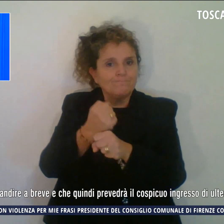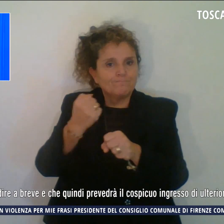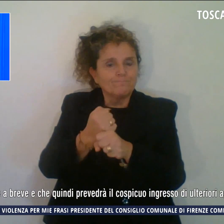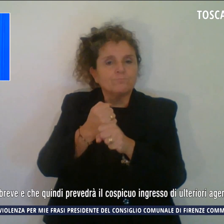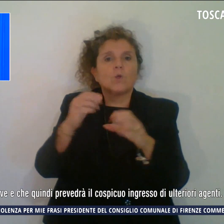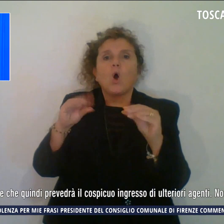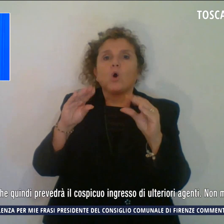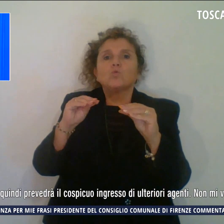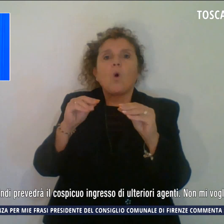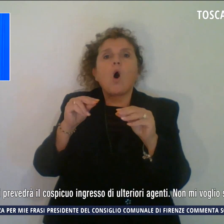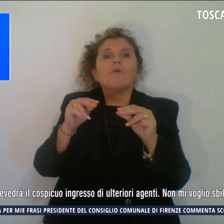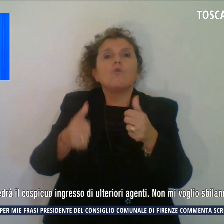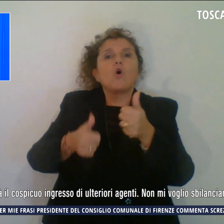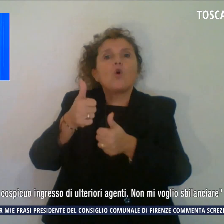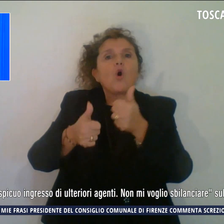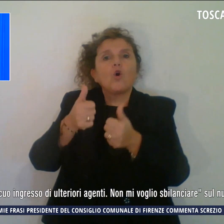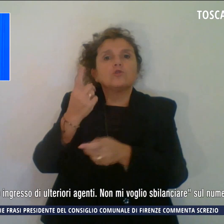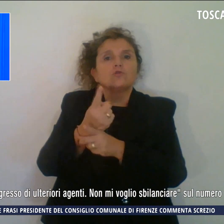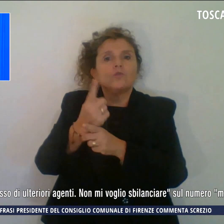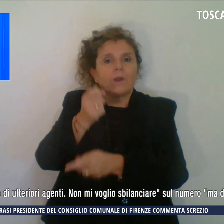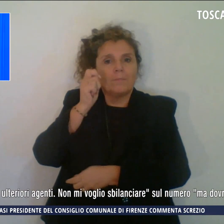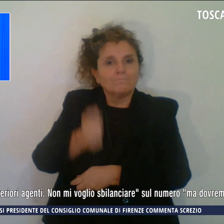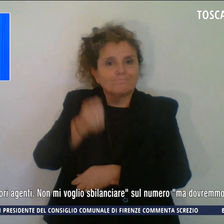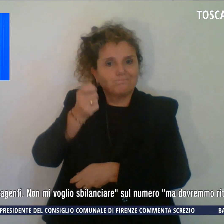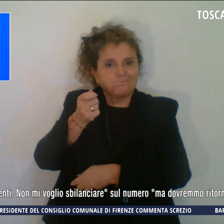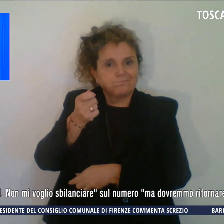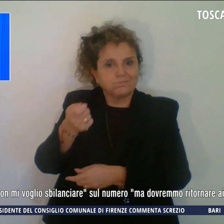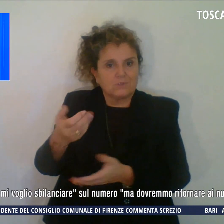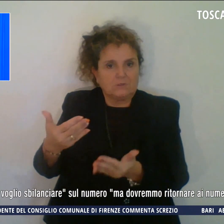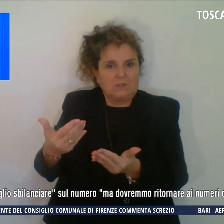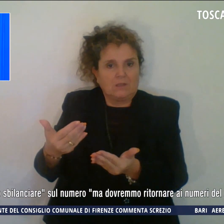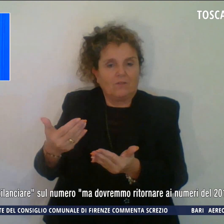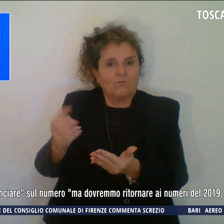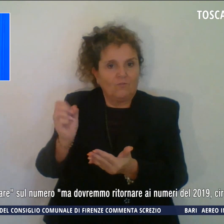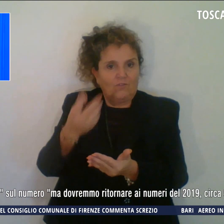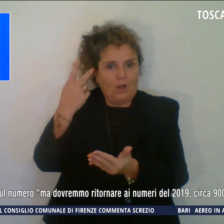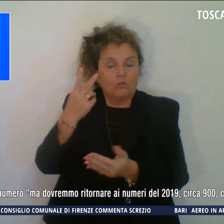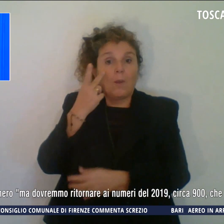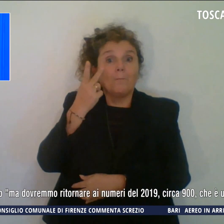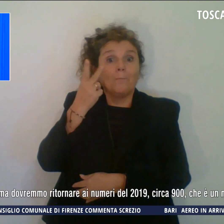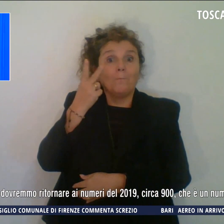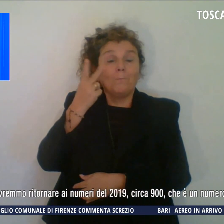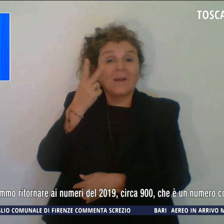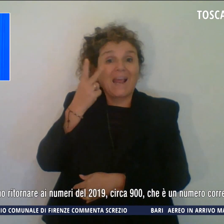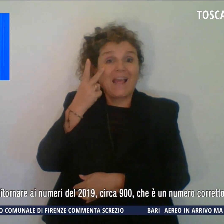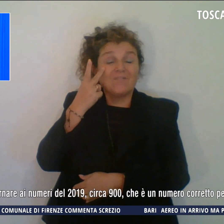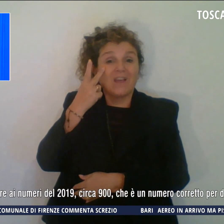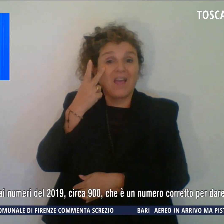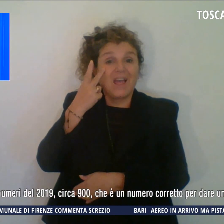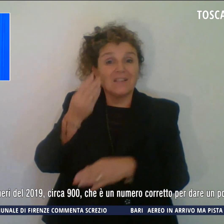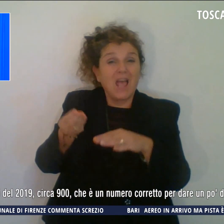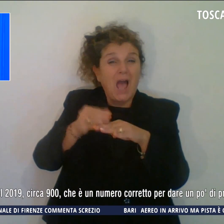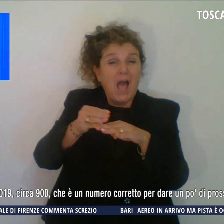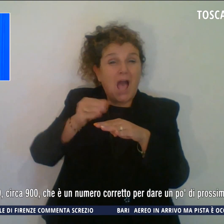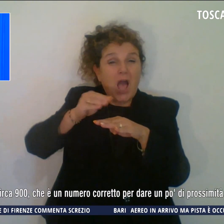che dovrebbe bandire a breve e che quindi prevedrà il cospicuo ingresso di